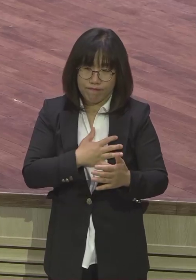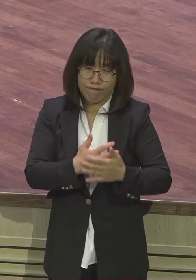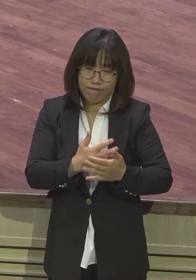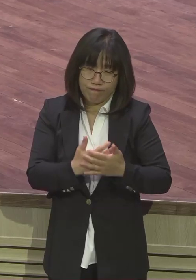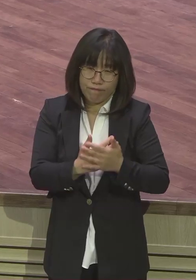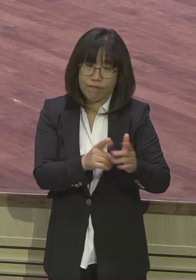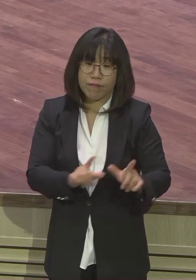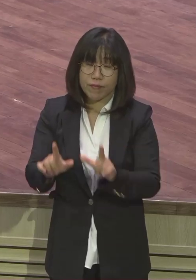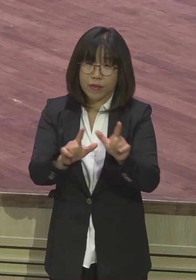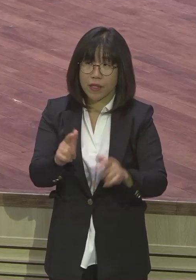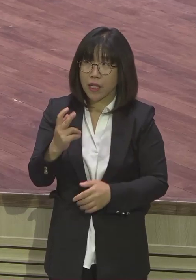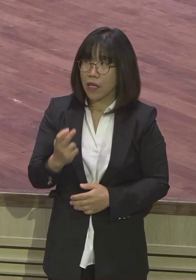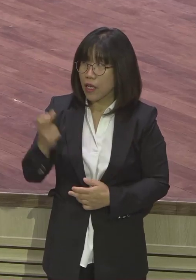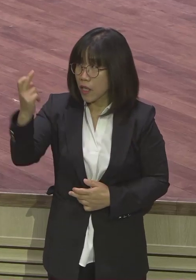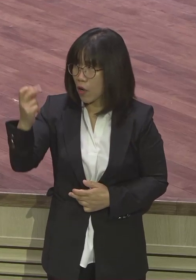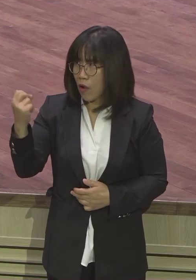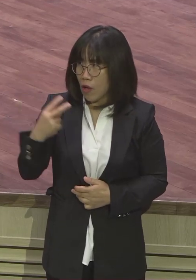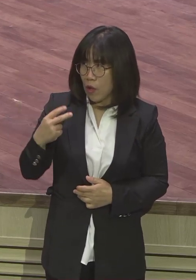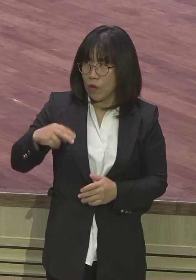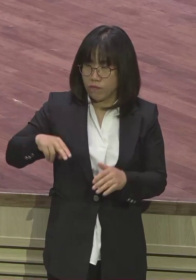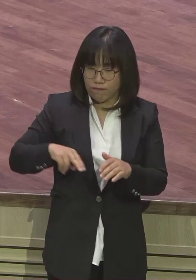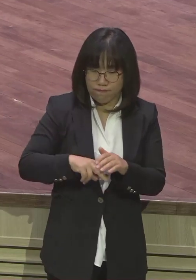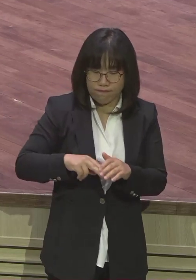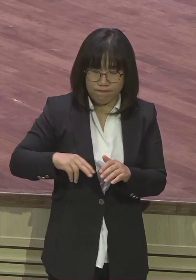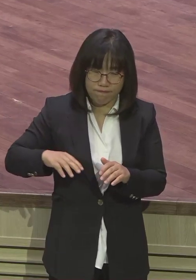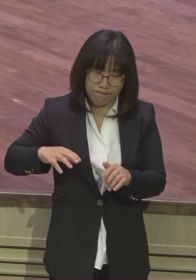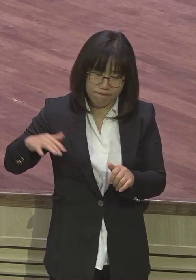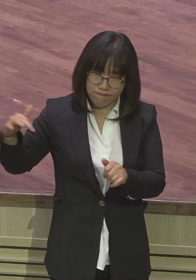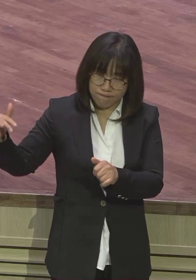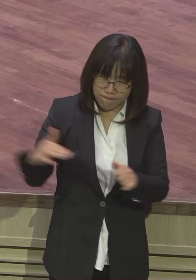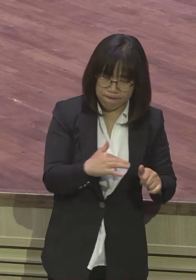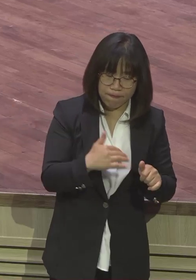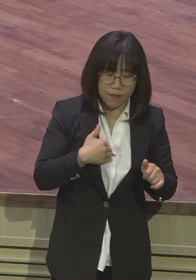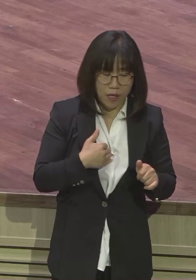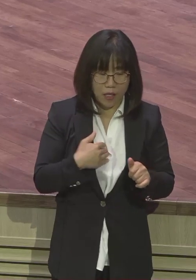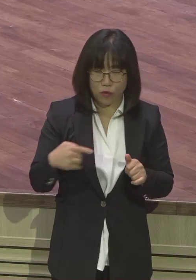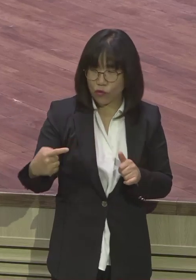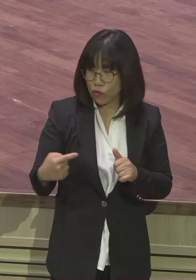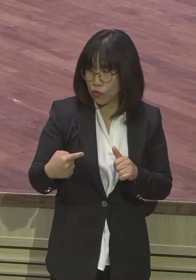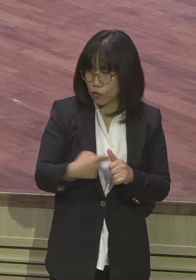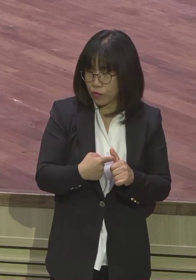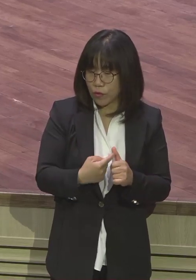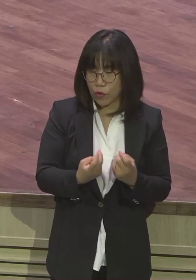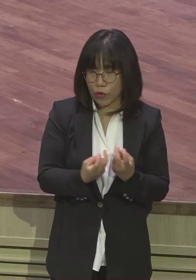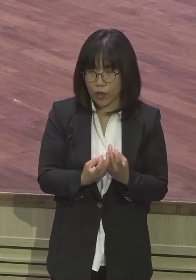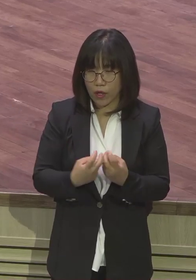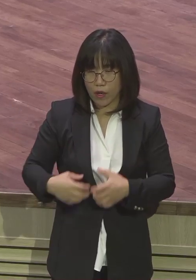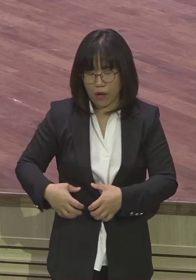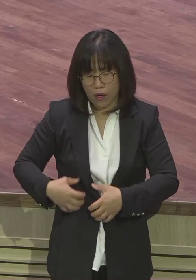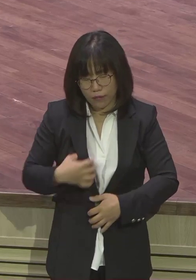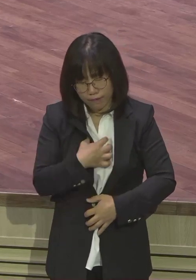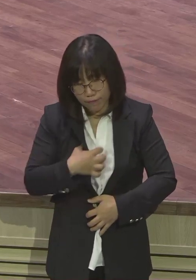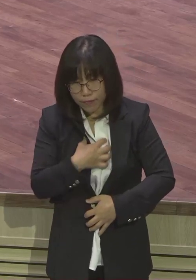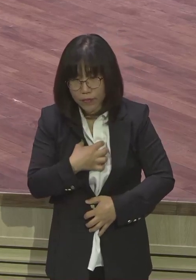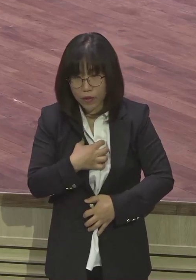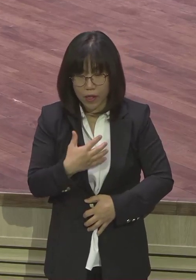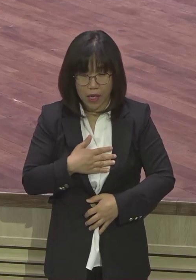형이 여기까지 또 쳐들어오지 않을까? 죽이러 오지 않을까? 가정을 이루고 자녀를 낳고 좀 나름대로 많은 불을